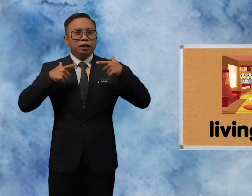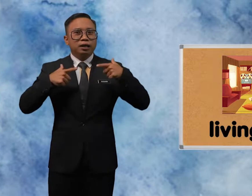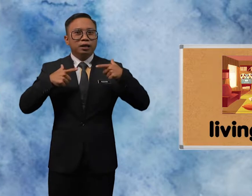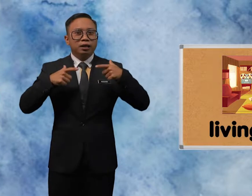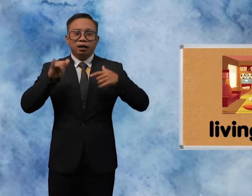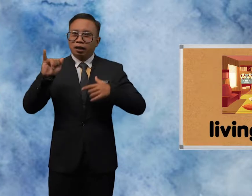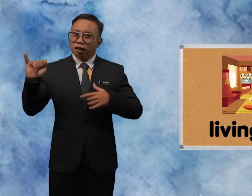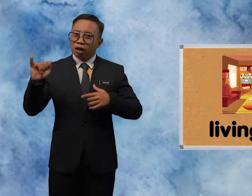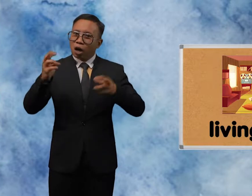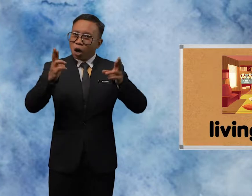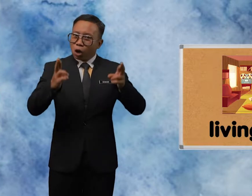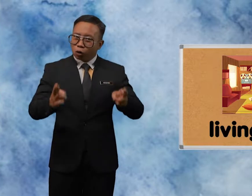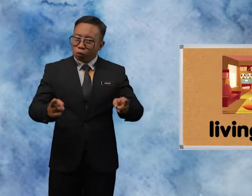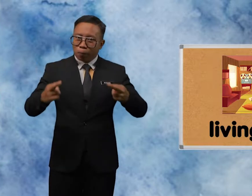room